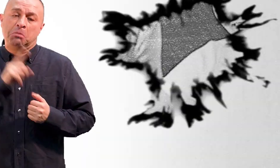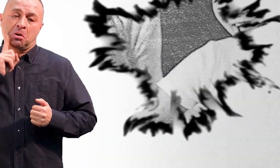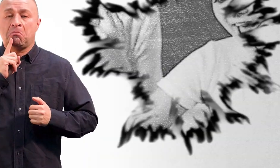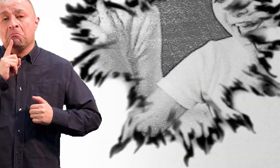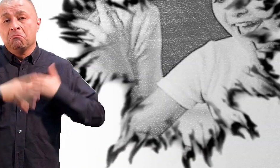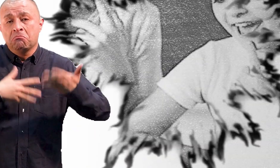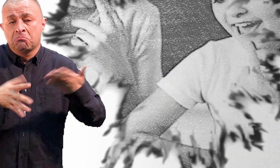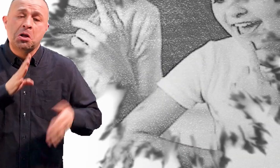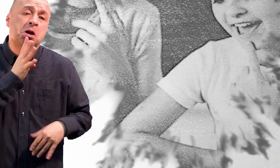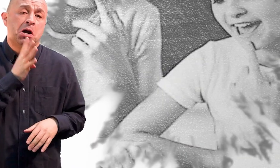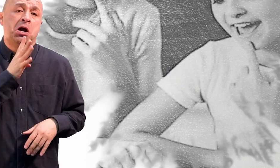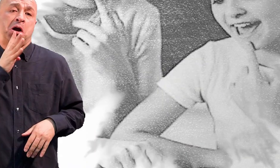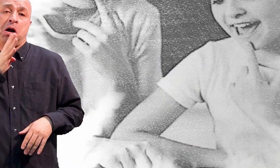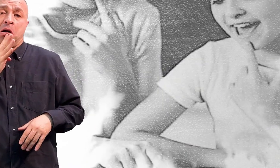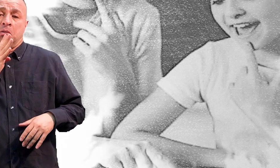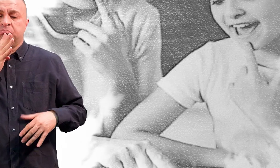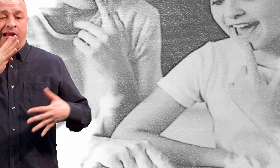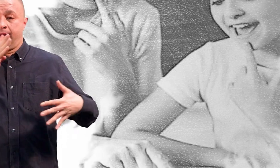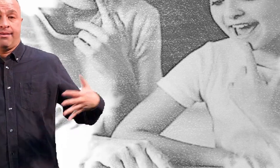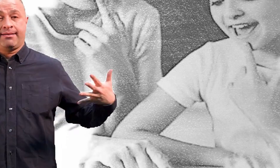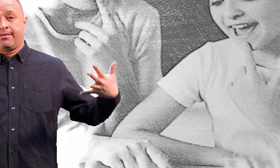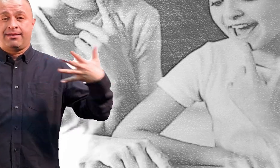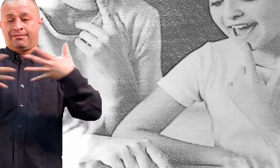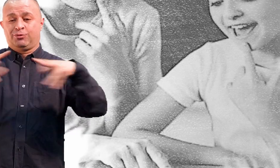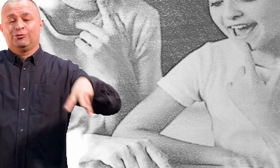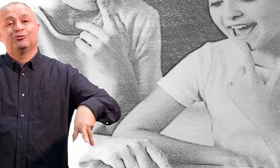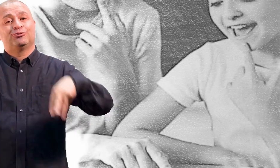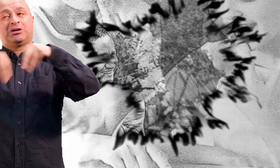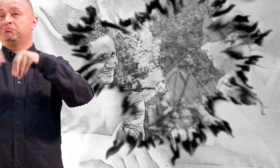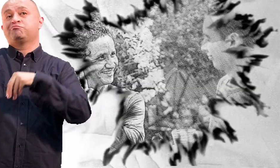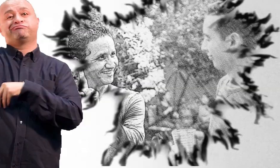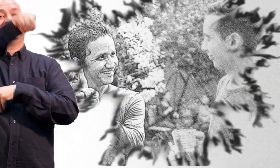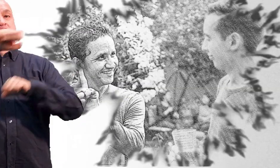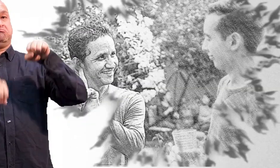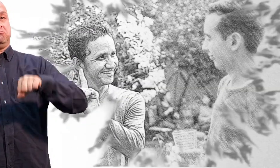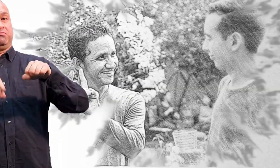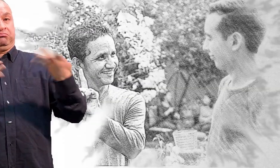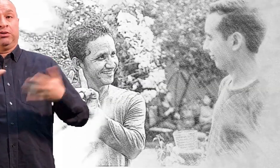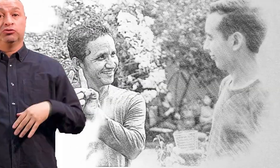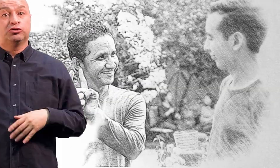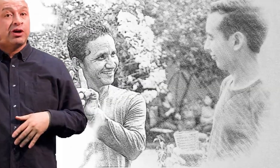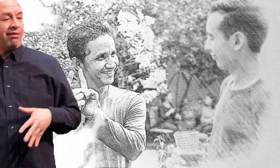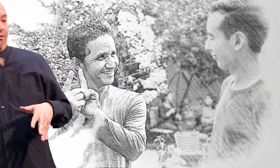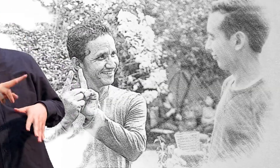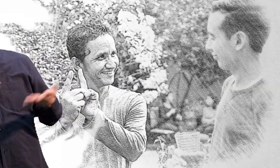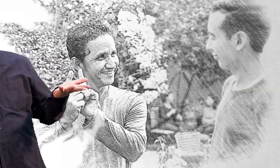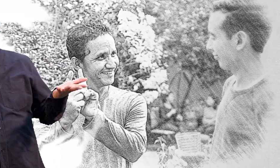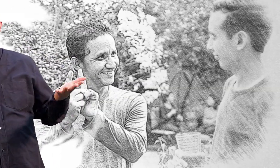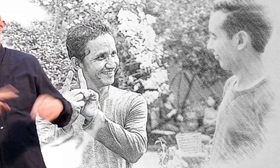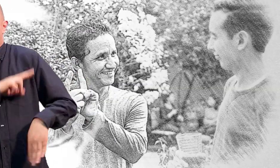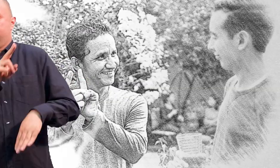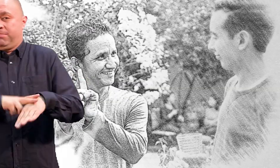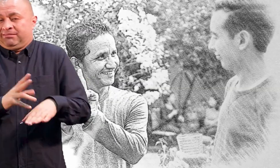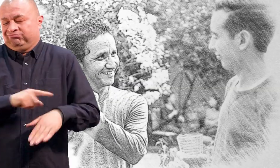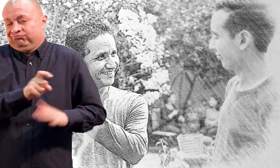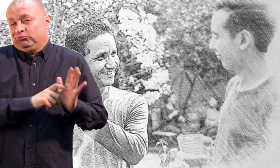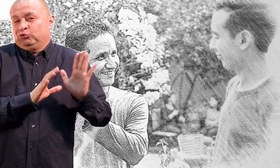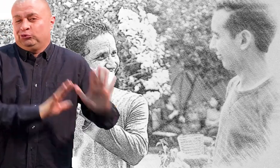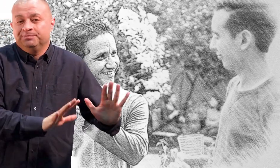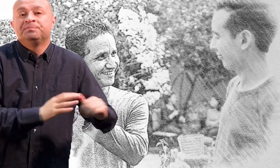hablar, este pueda integrarse a la sociedad oyente y la sociedad oyente le enseñe todo lo que debe saber. Este método